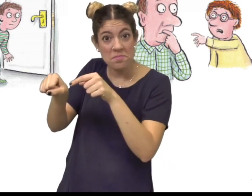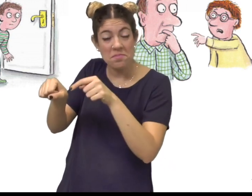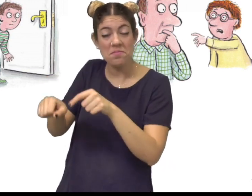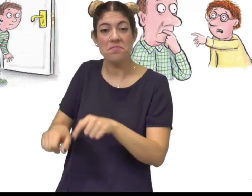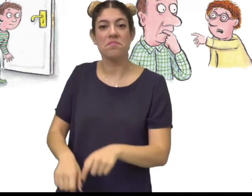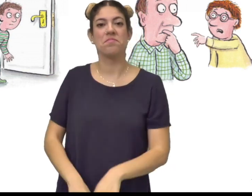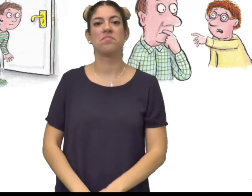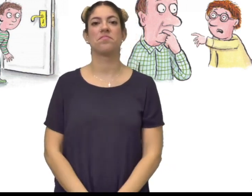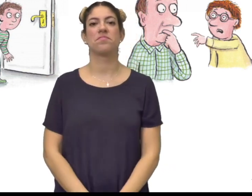הדלת.